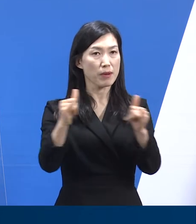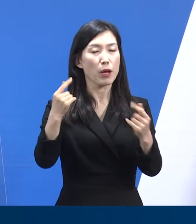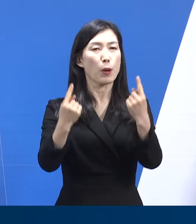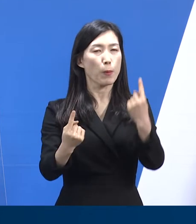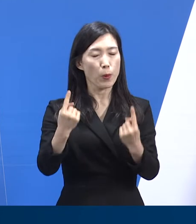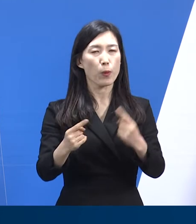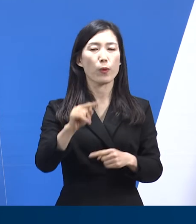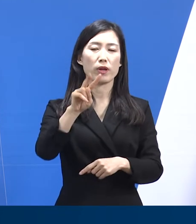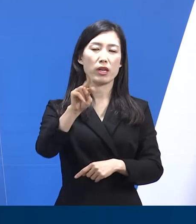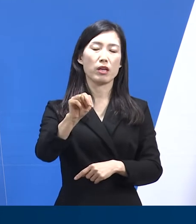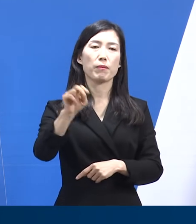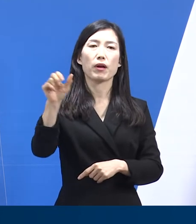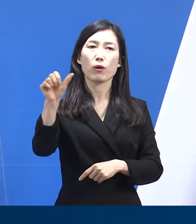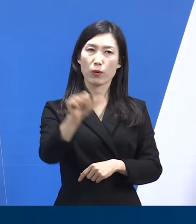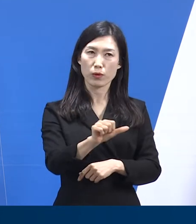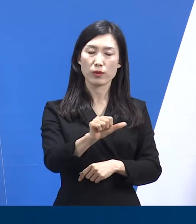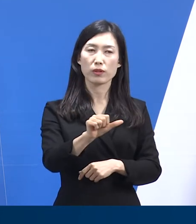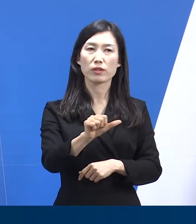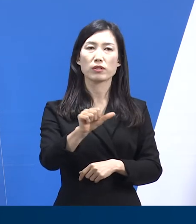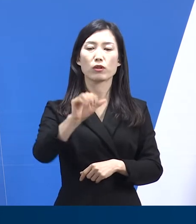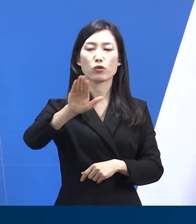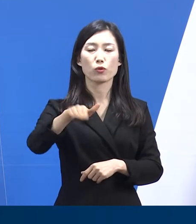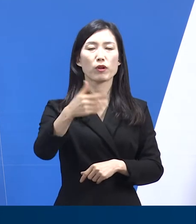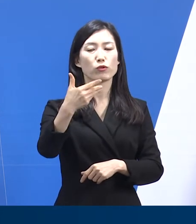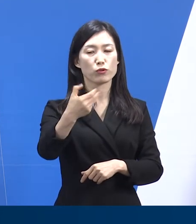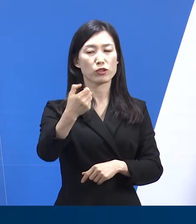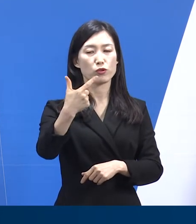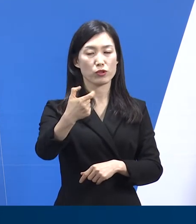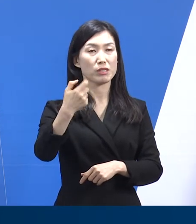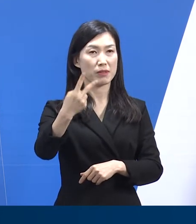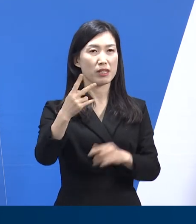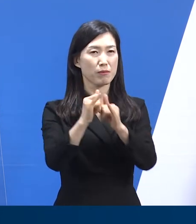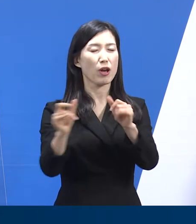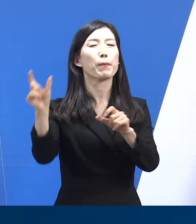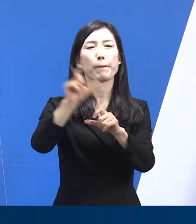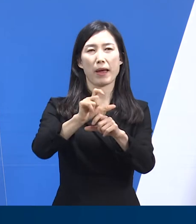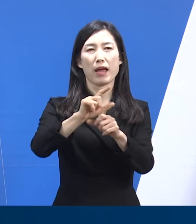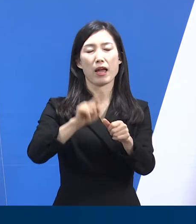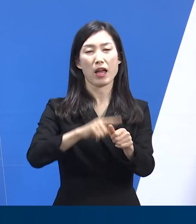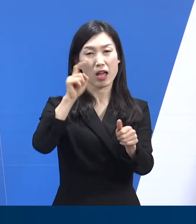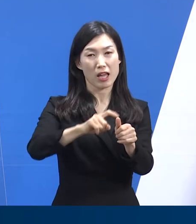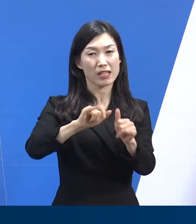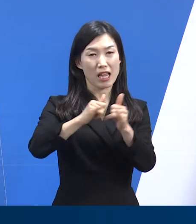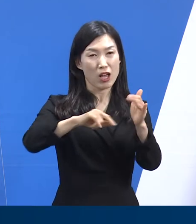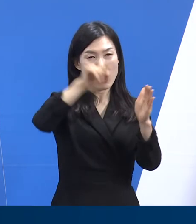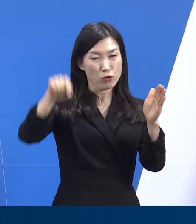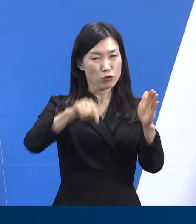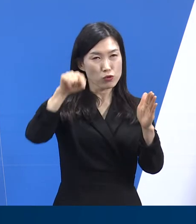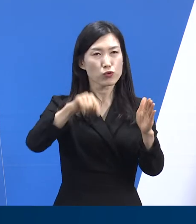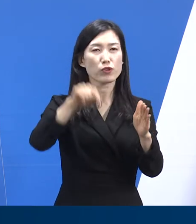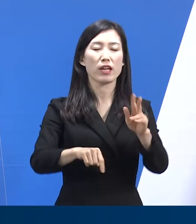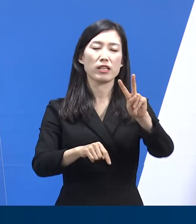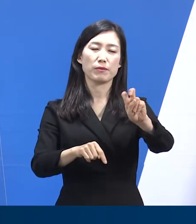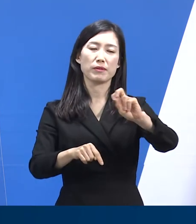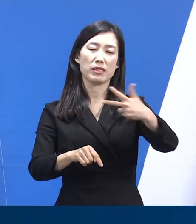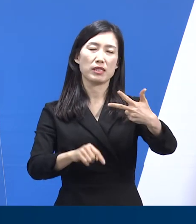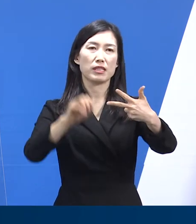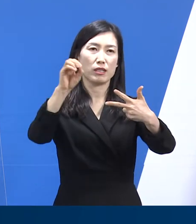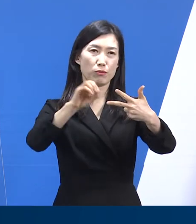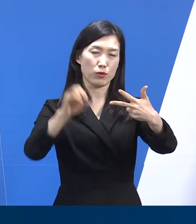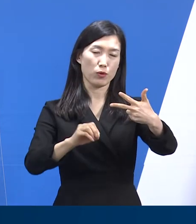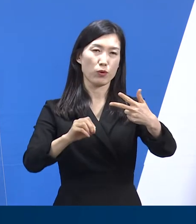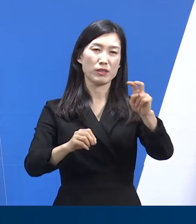2만 5,962명 증가하여 전체 확진자 중 27%를 차지하고 있습니다.